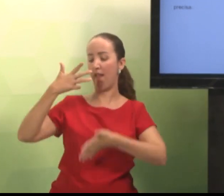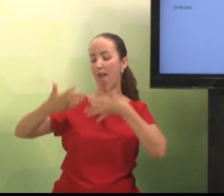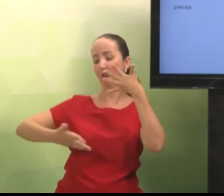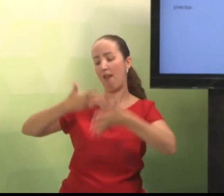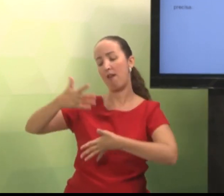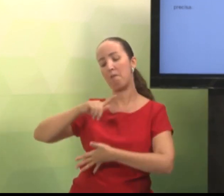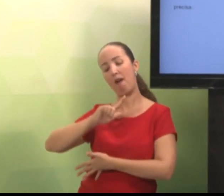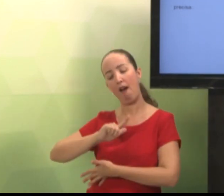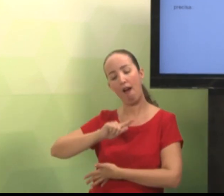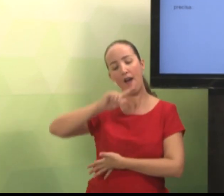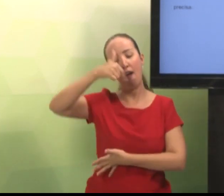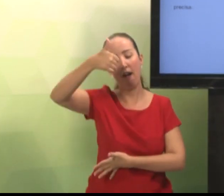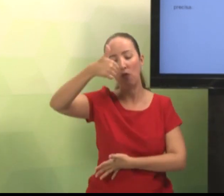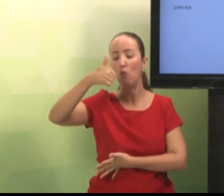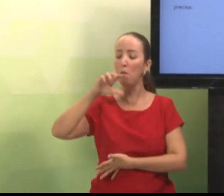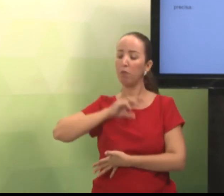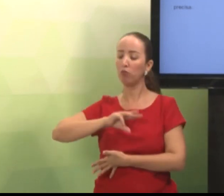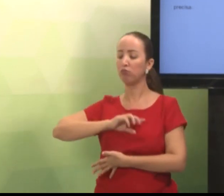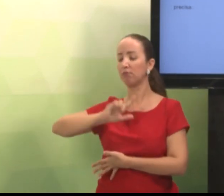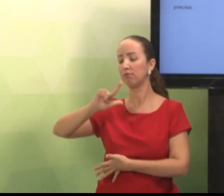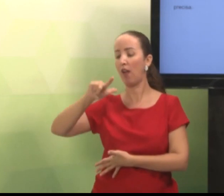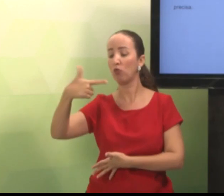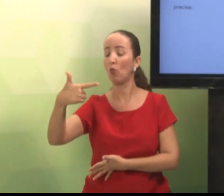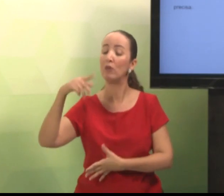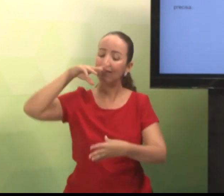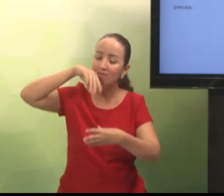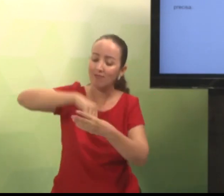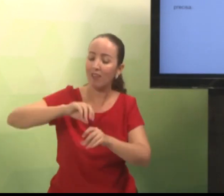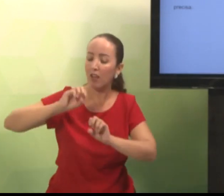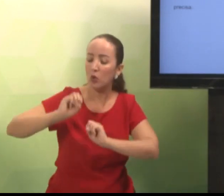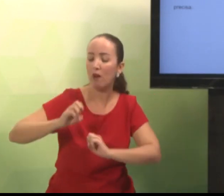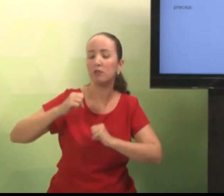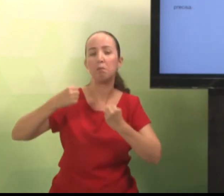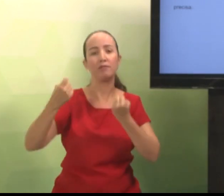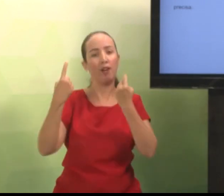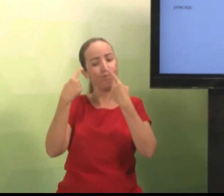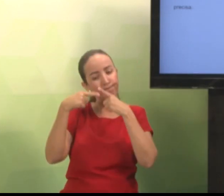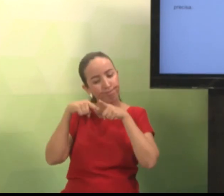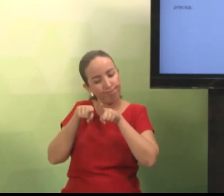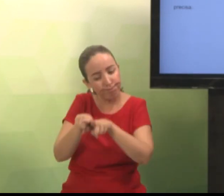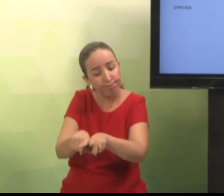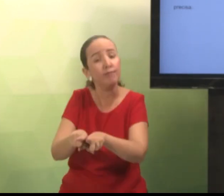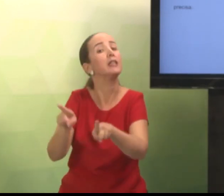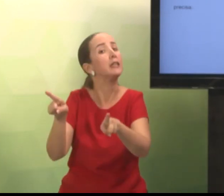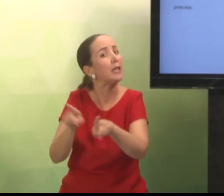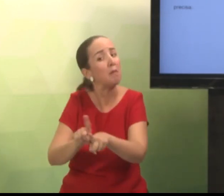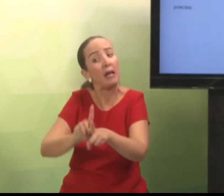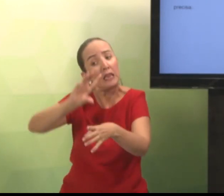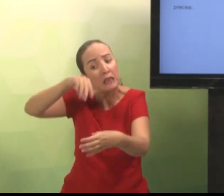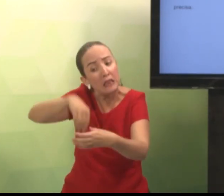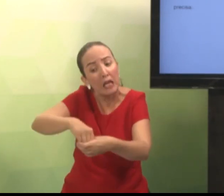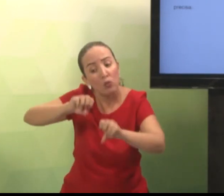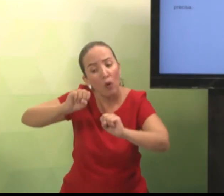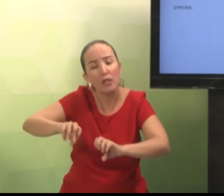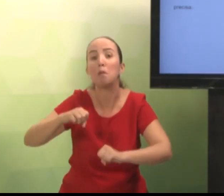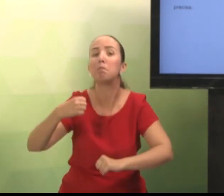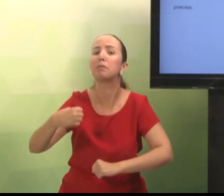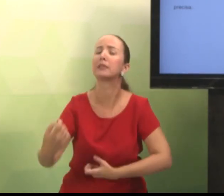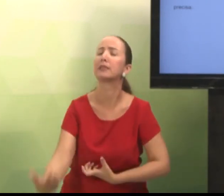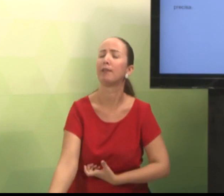do uso da língua de sinais como primeira língua, no contexto educacional. Então,